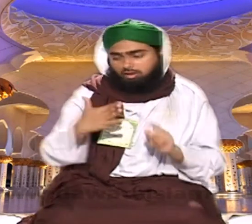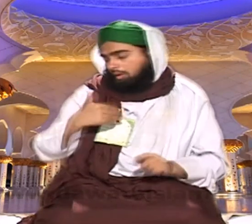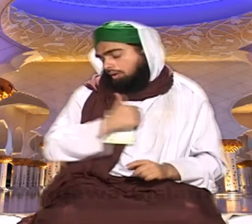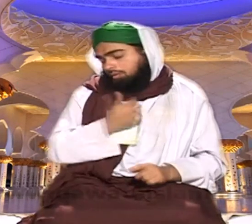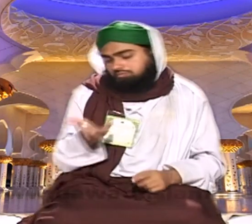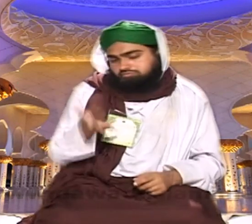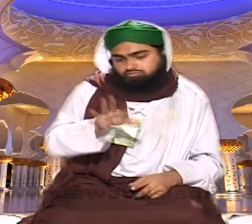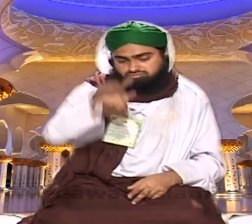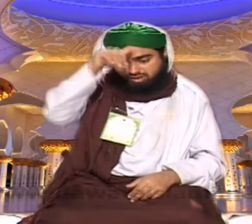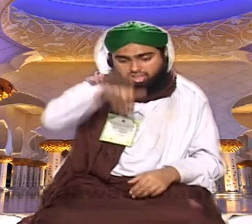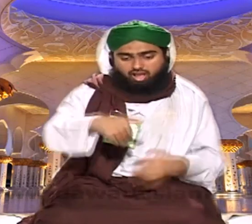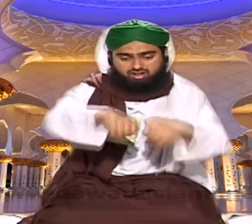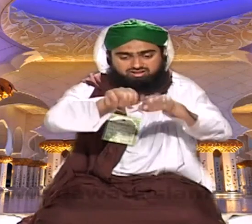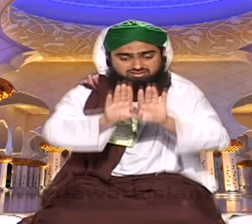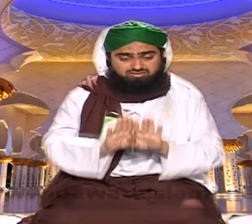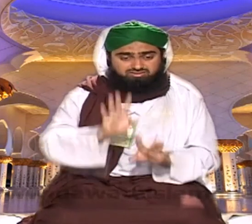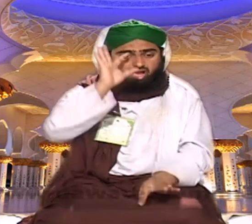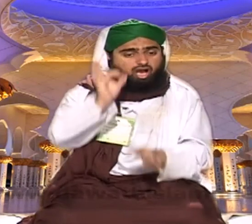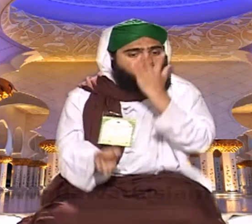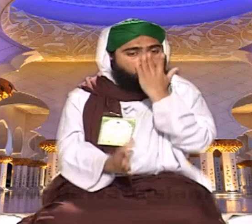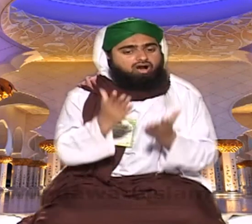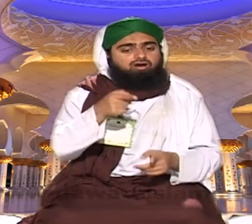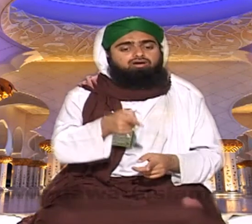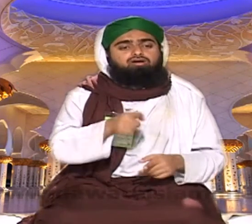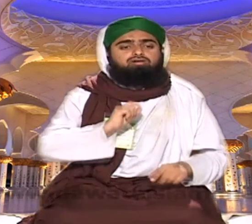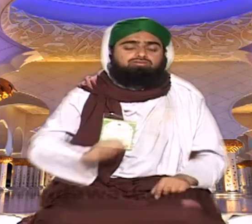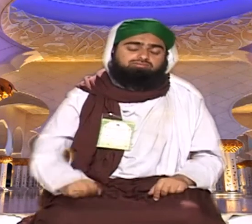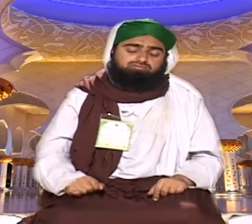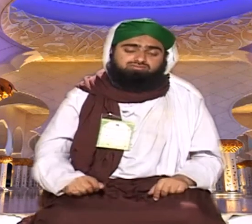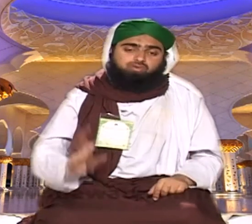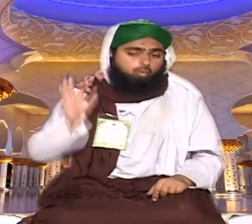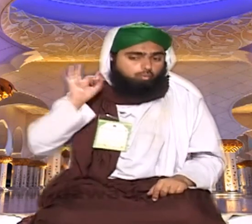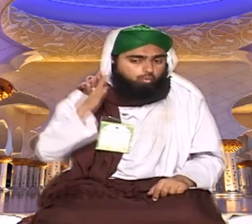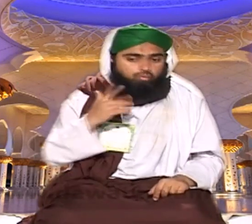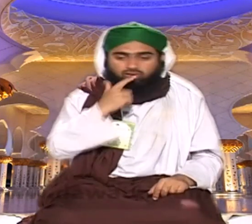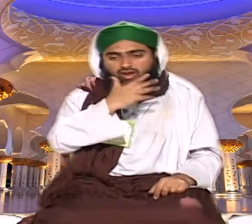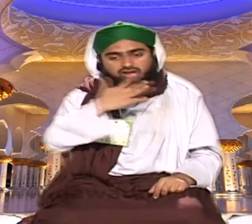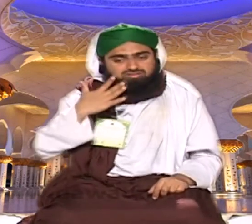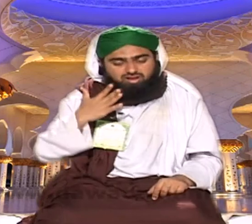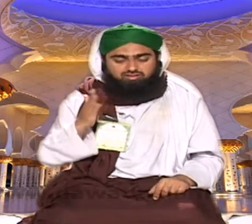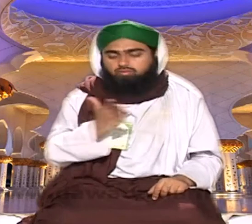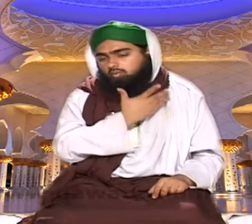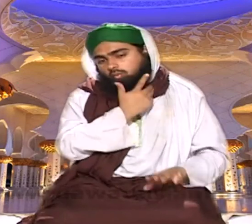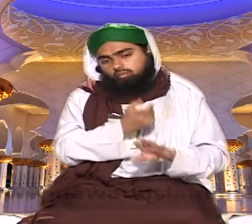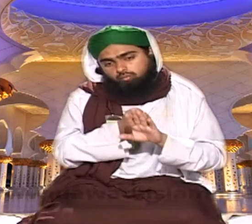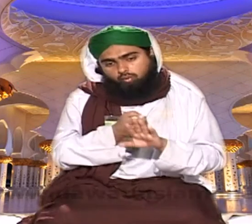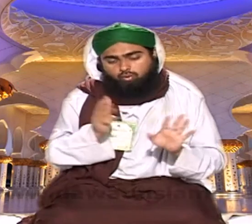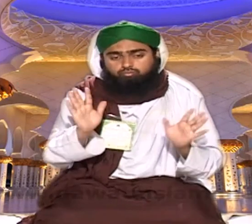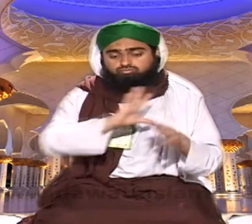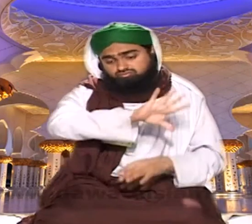زنجیر جو ہے چاہے وہ سونے کی ہو چاندی کی ہو کسی دھاس کی ہو یہ حرام ہے نہیں پہن سکتے ہم